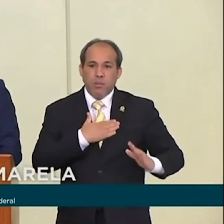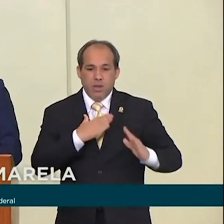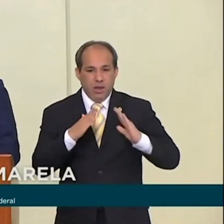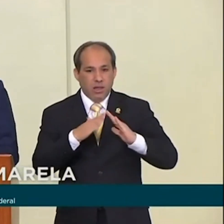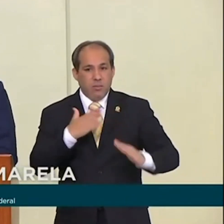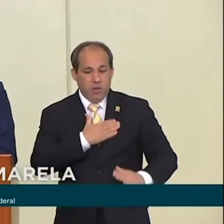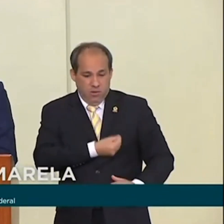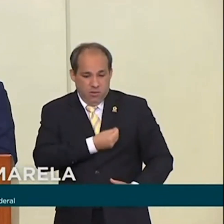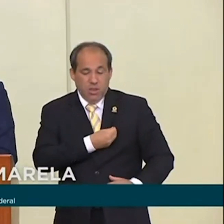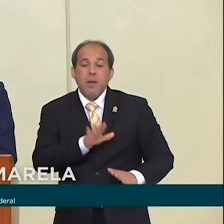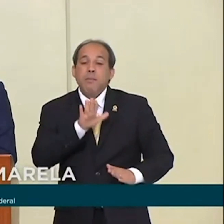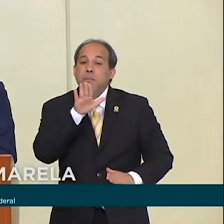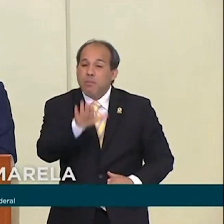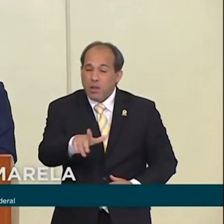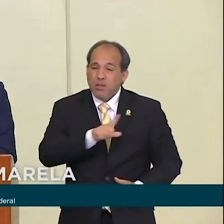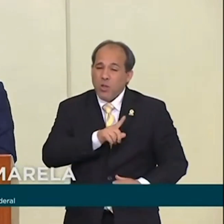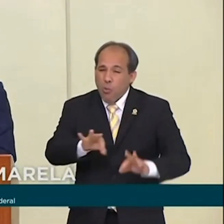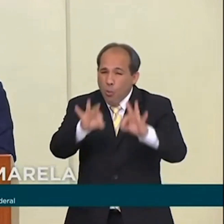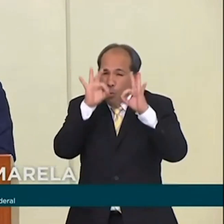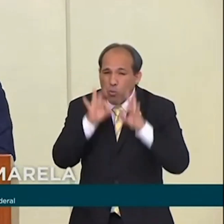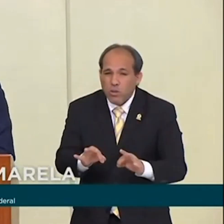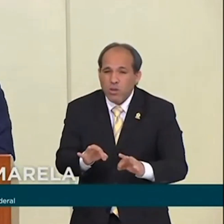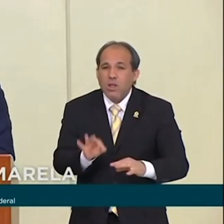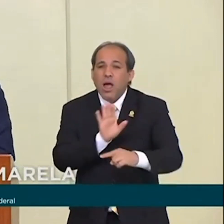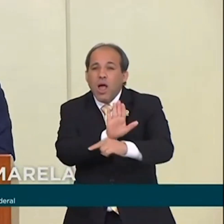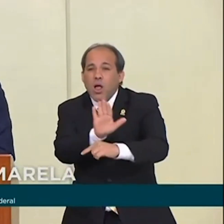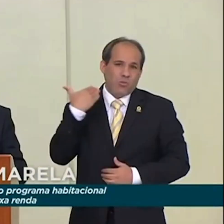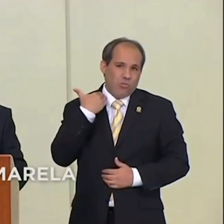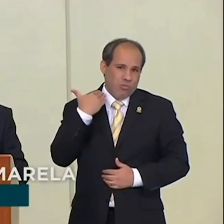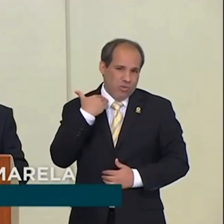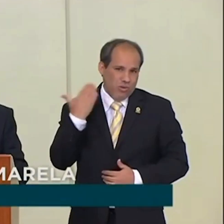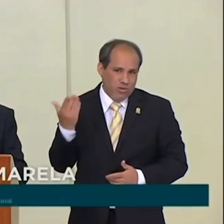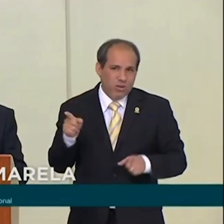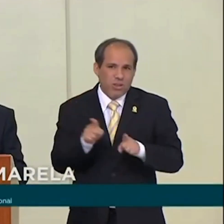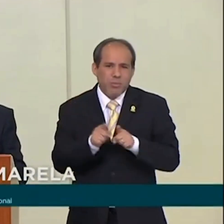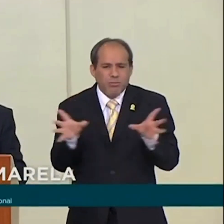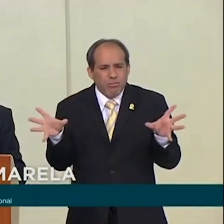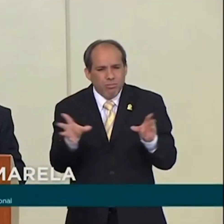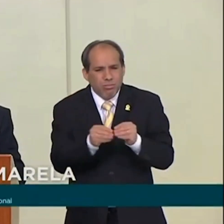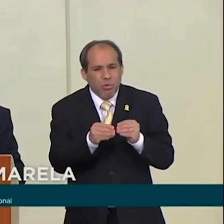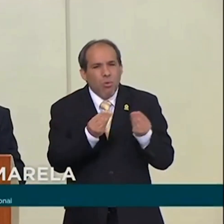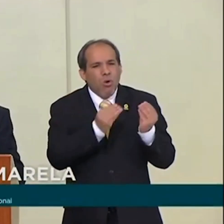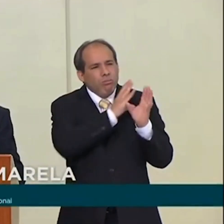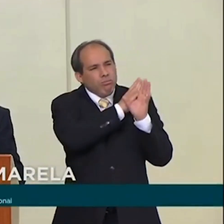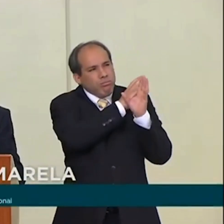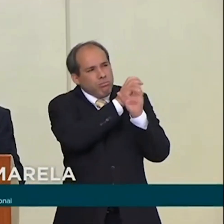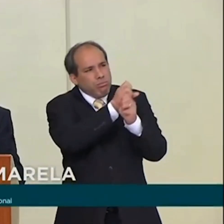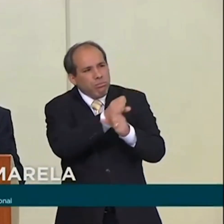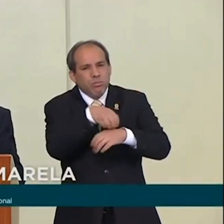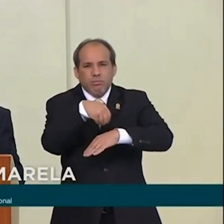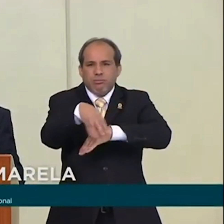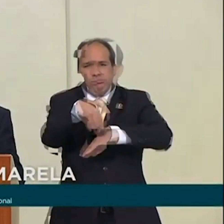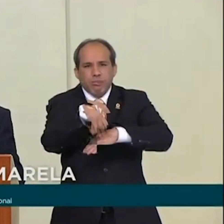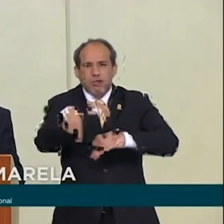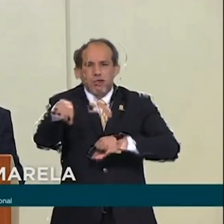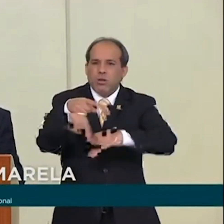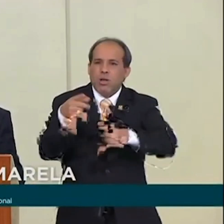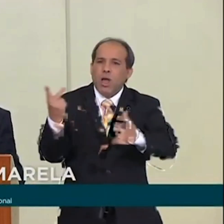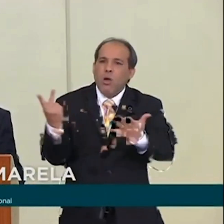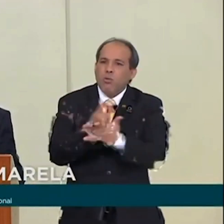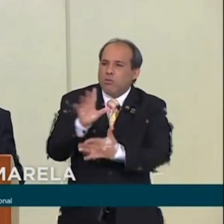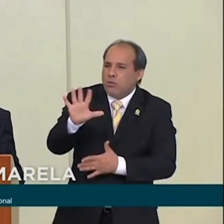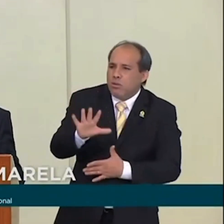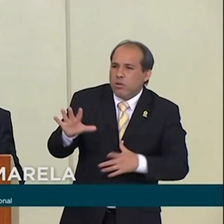eu tenho a convicção que a gente ajuda as pessoas que mais precisam. Da situação econômica do nosso país, do que